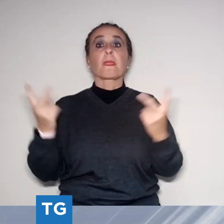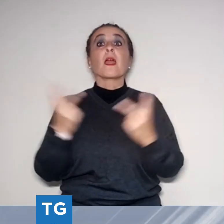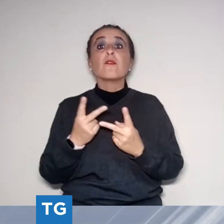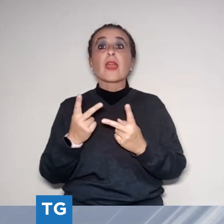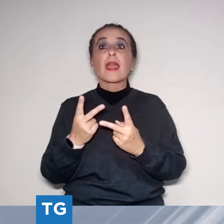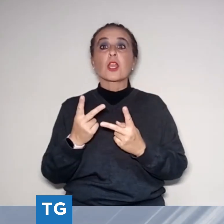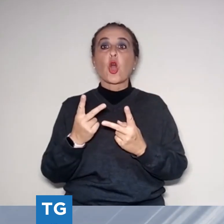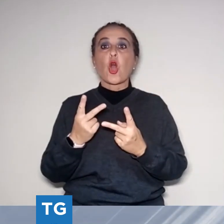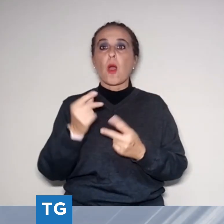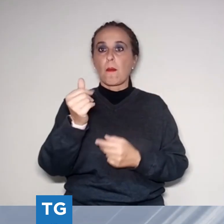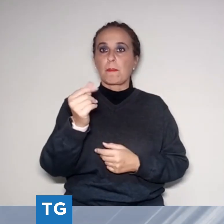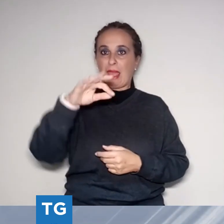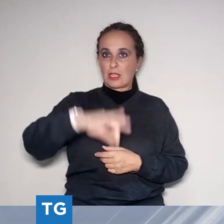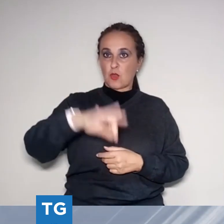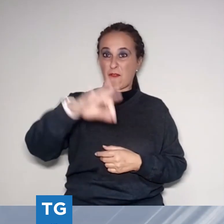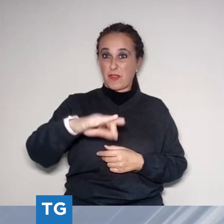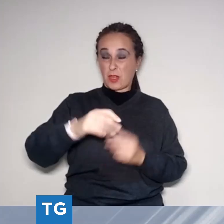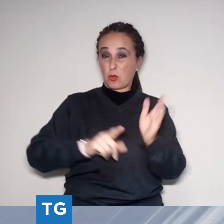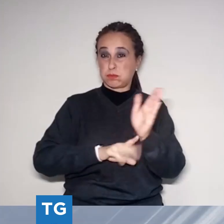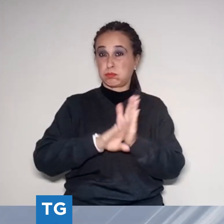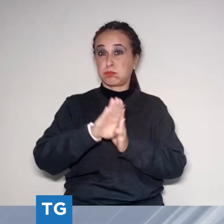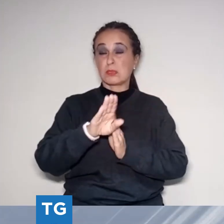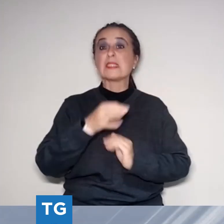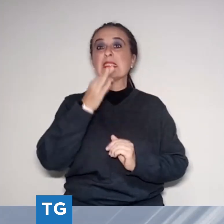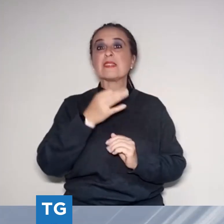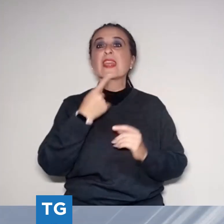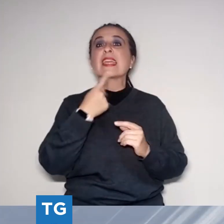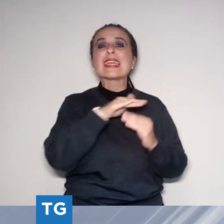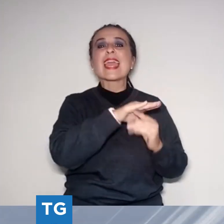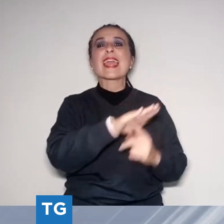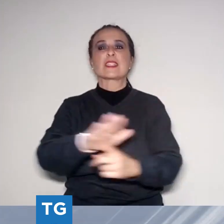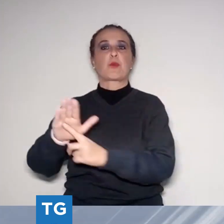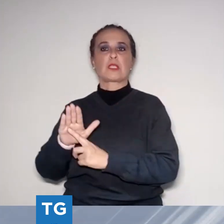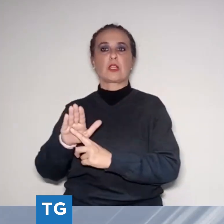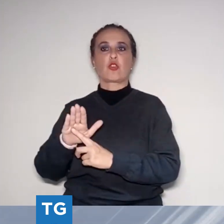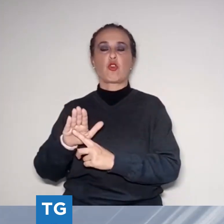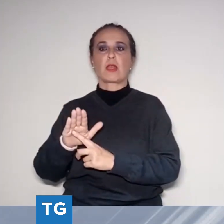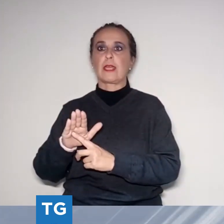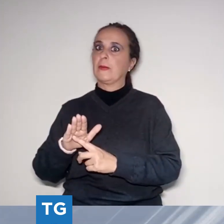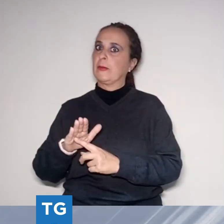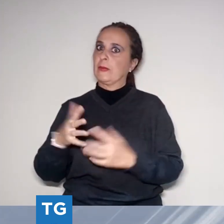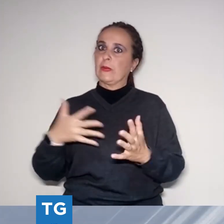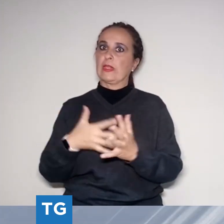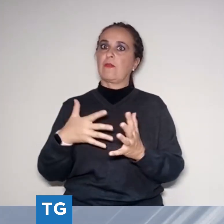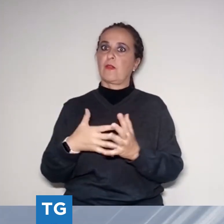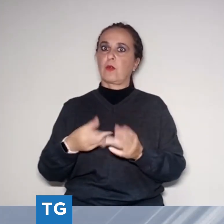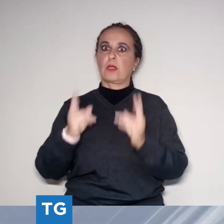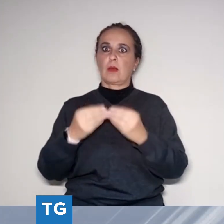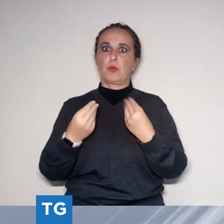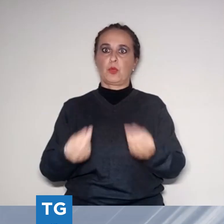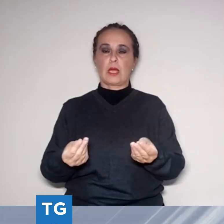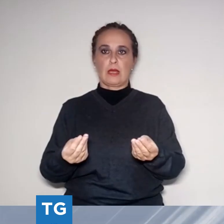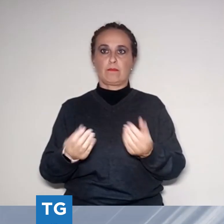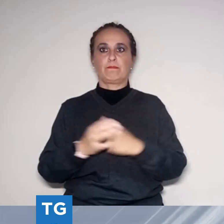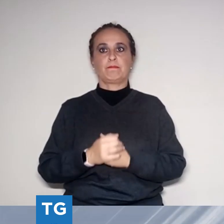espositori e come questo comporti a lungo andare una perdita di contatto con il territorio. Per la prima